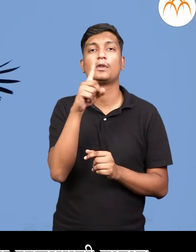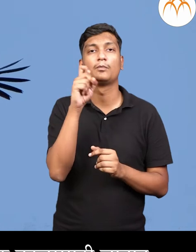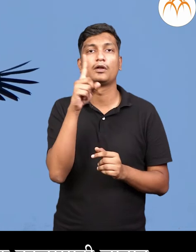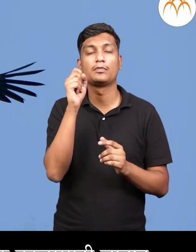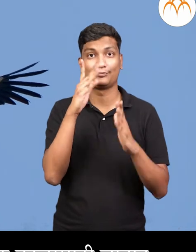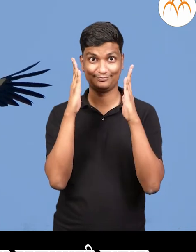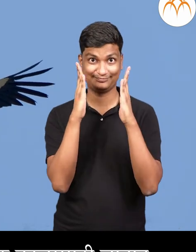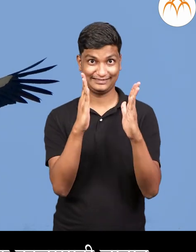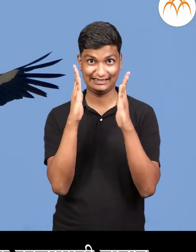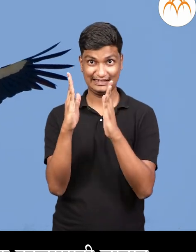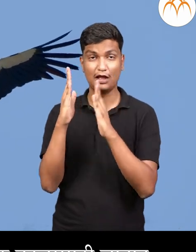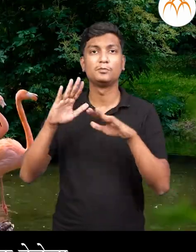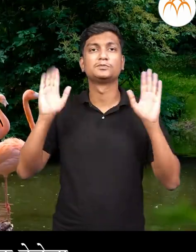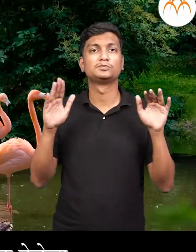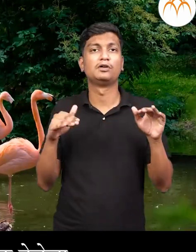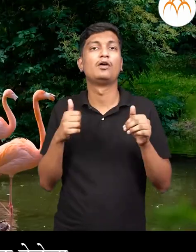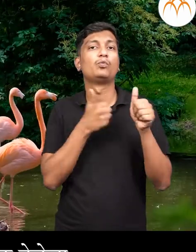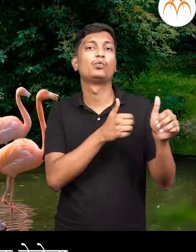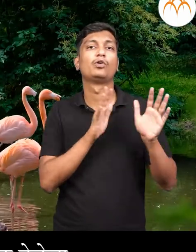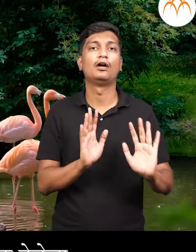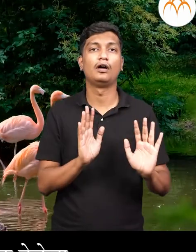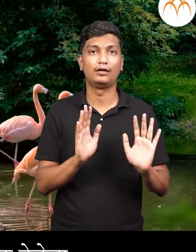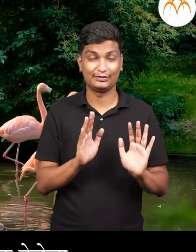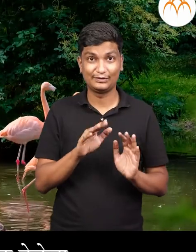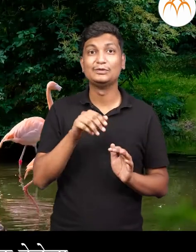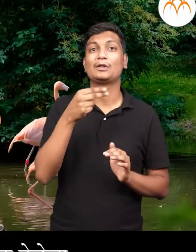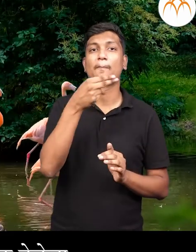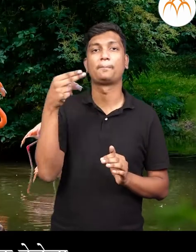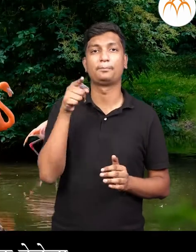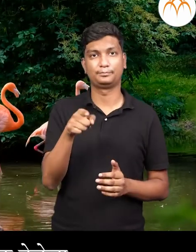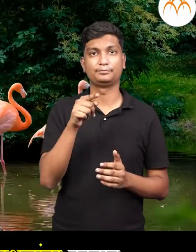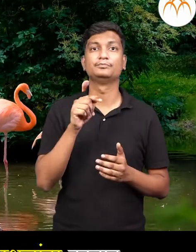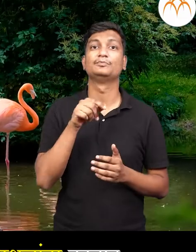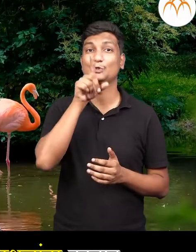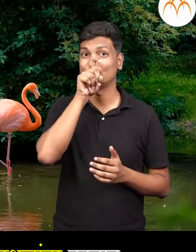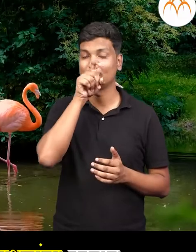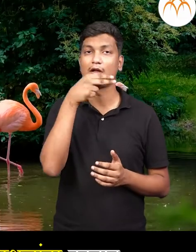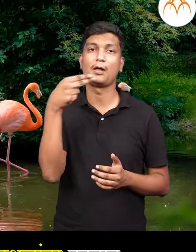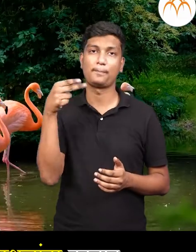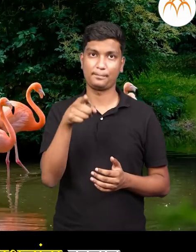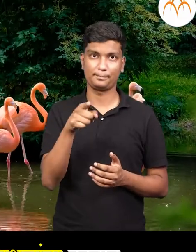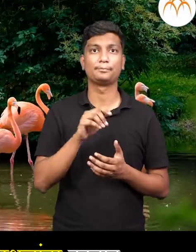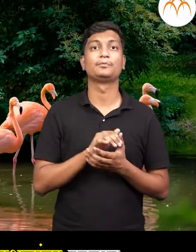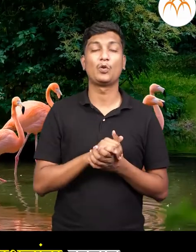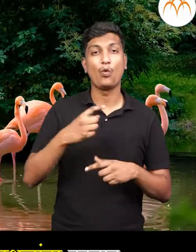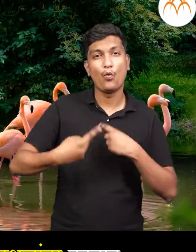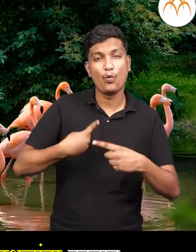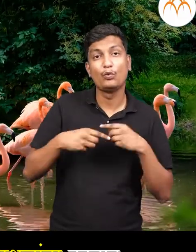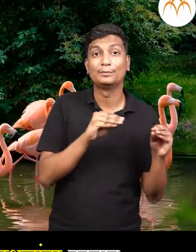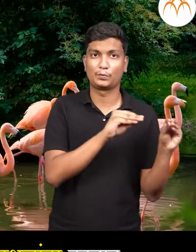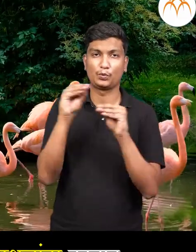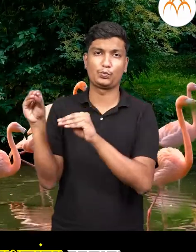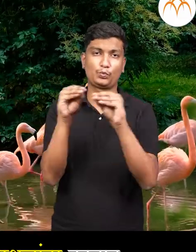सथी जातात। रोहित पक्षी दर वर्षी ठरावी कविळेला एका ठिकाणा हुन दुसरे ठिकाणी स्थलांतर